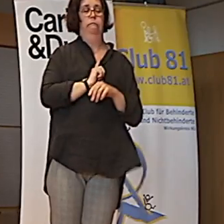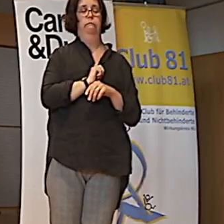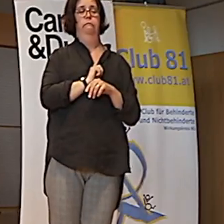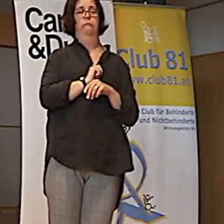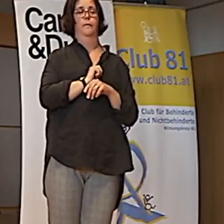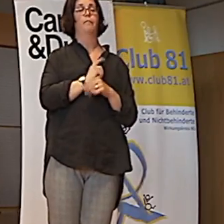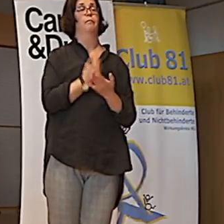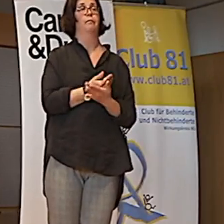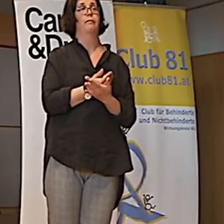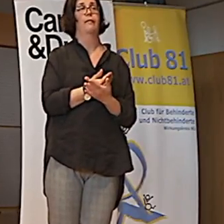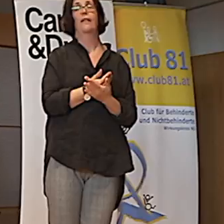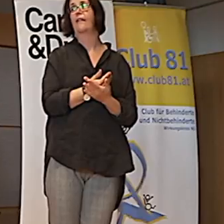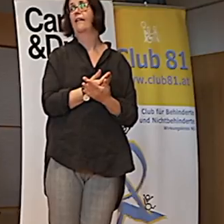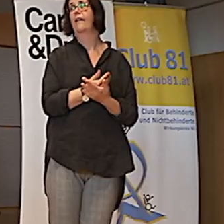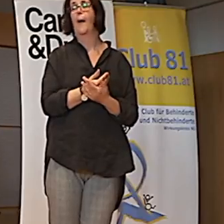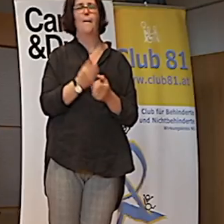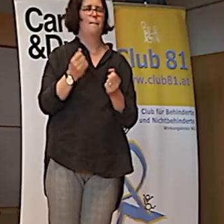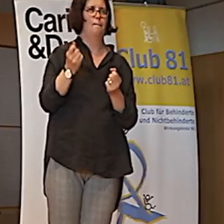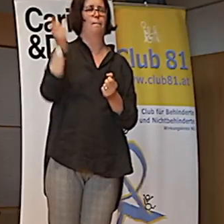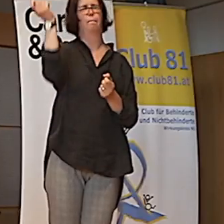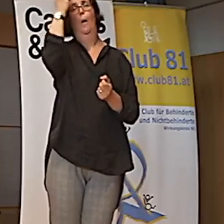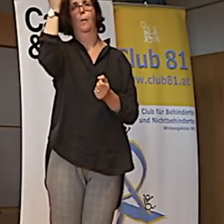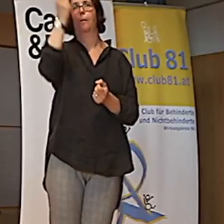Und das ist, BING!